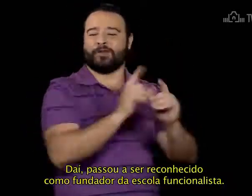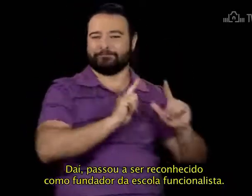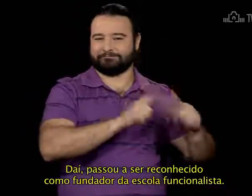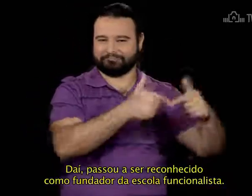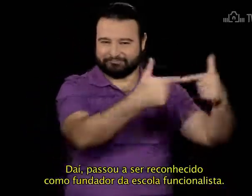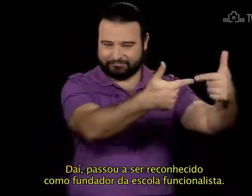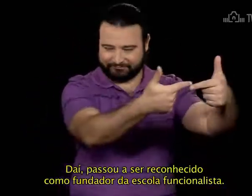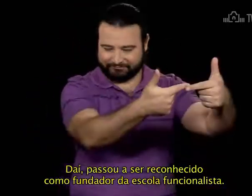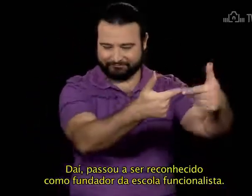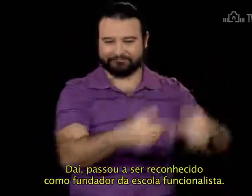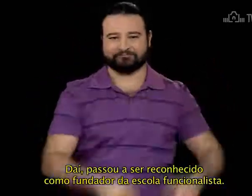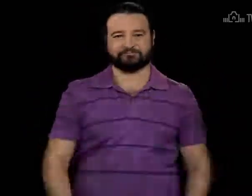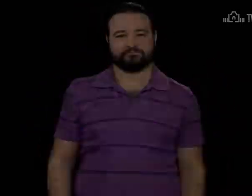Funcionalista